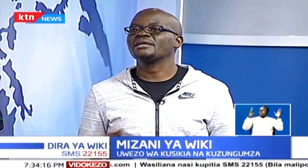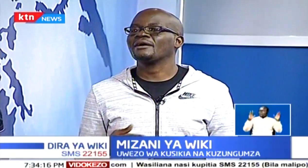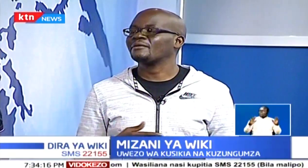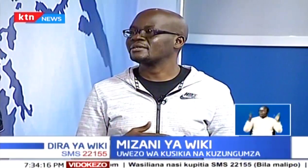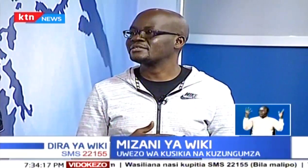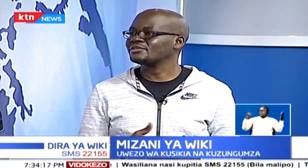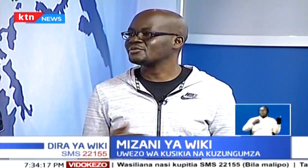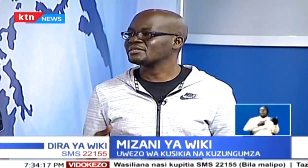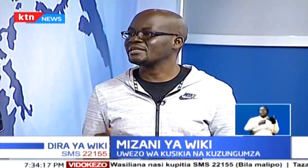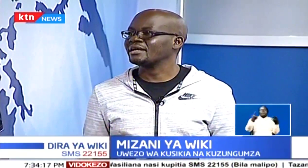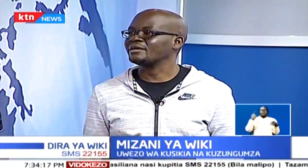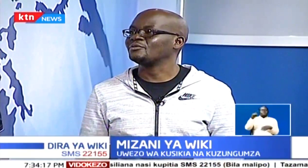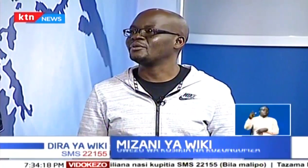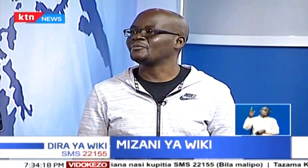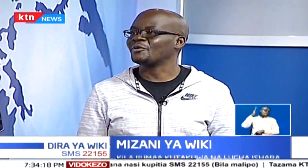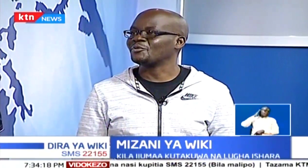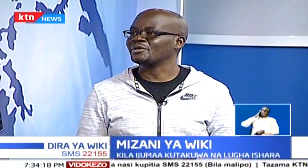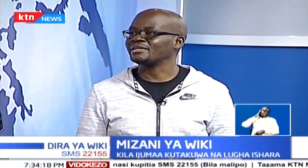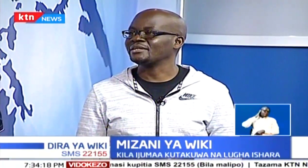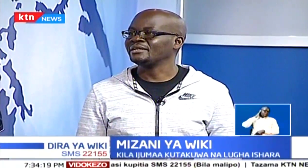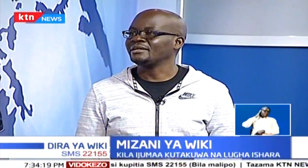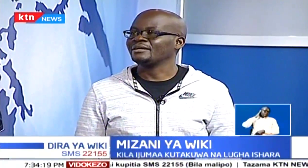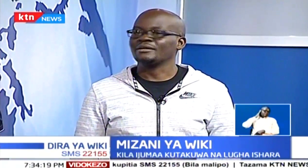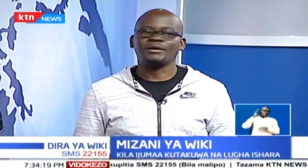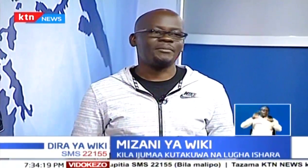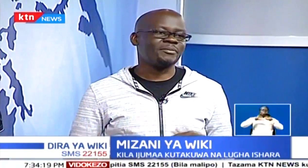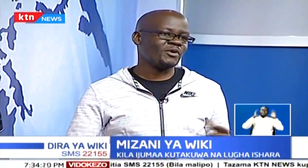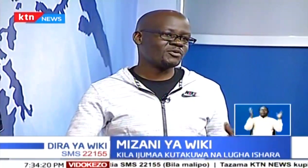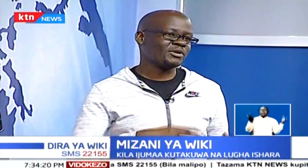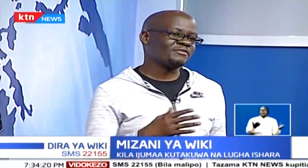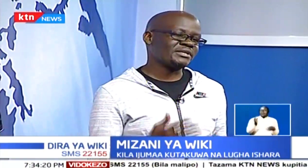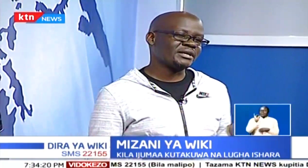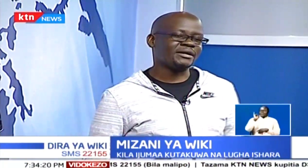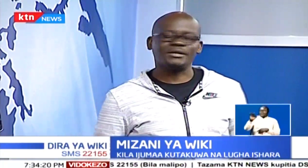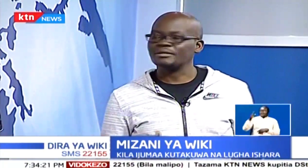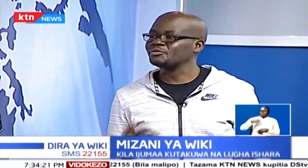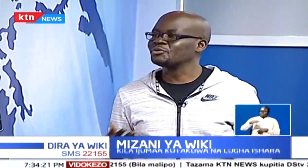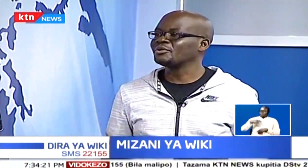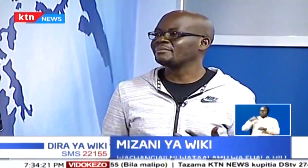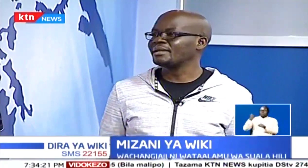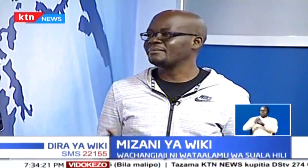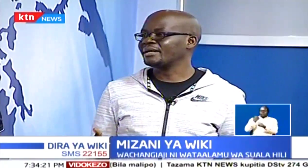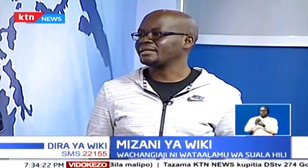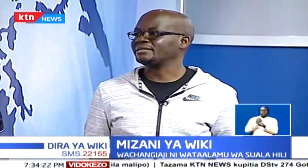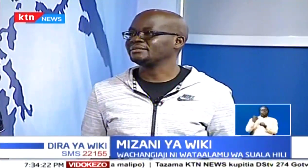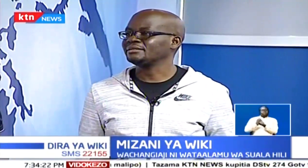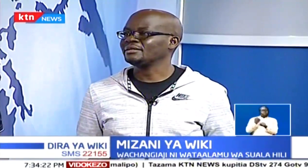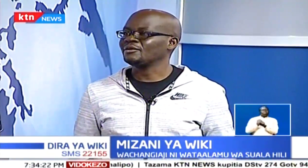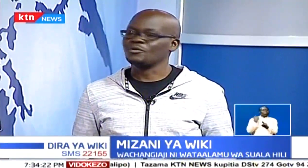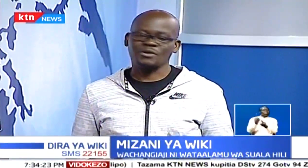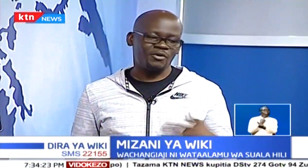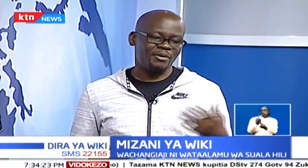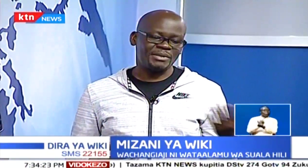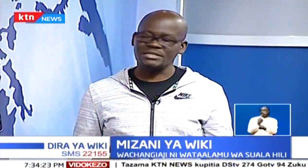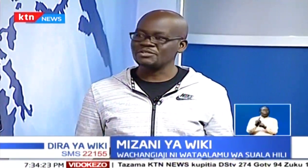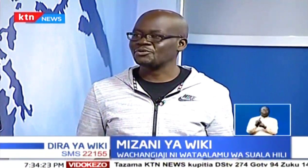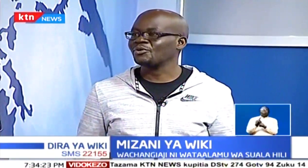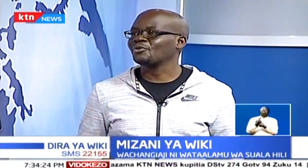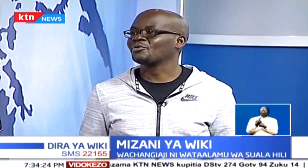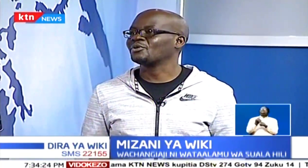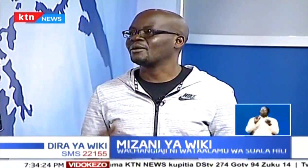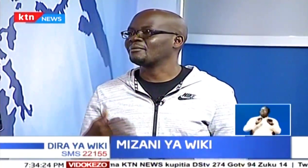wiki ya wa siyo sikia ulimenguni. Ambapo watu wanafanya shuguli mbali mbali. Kuna